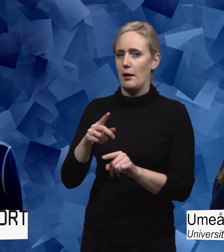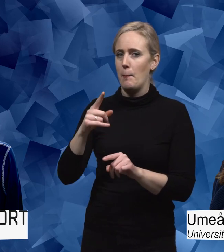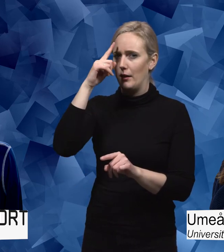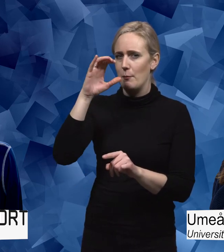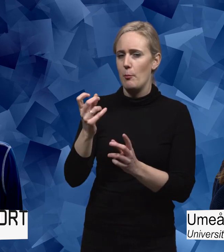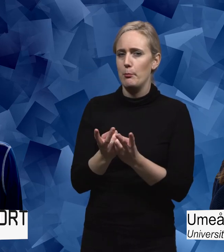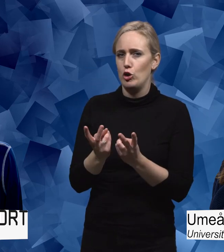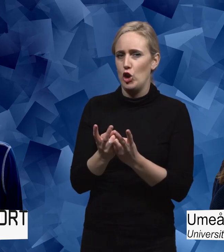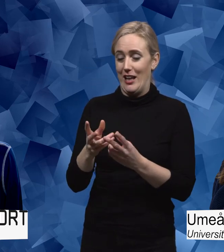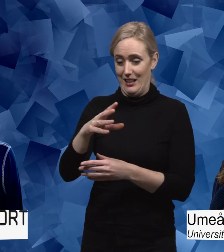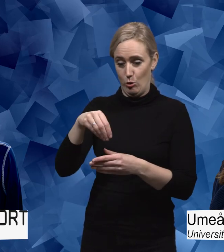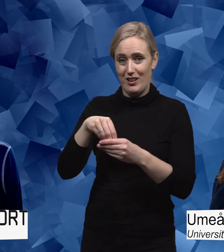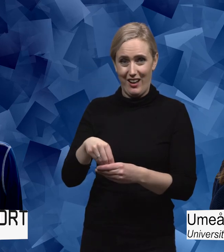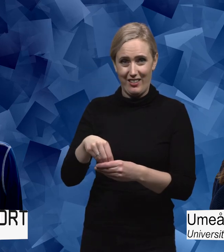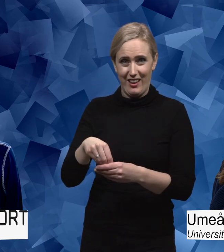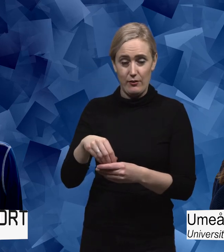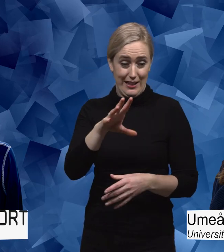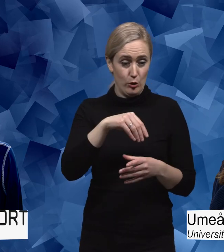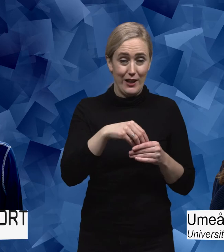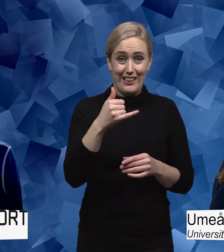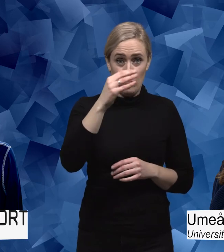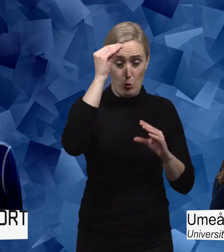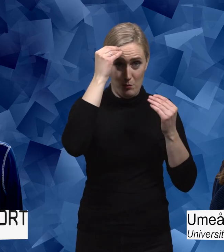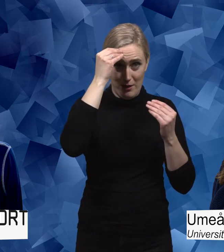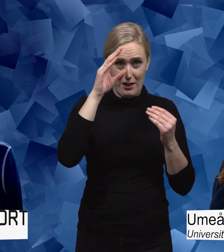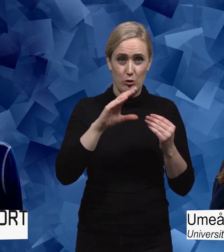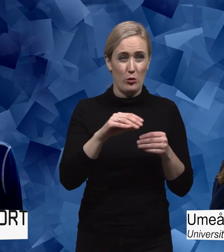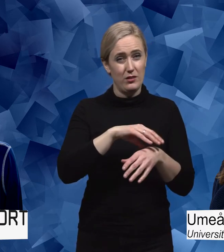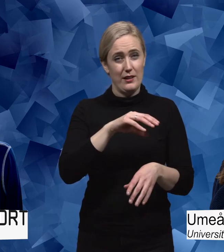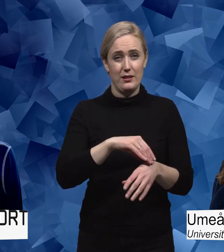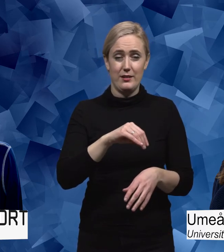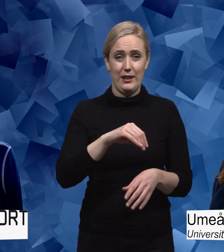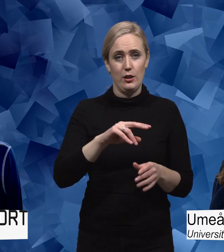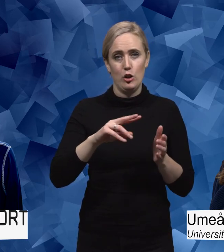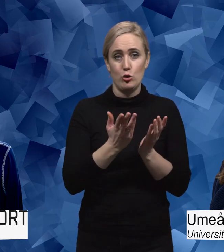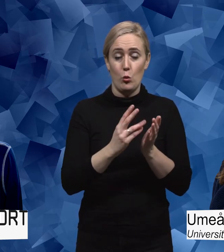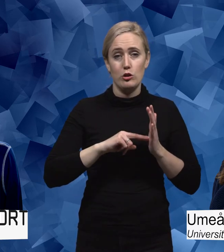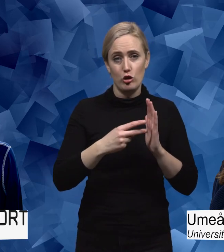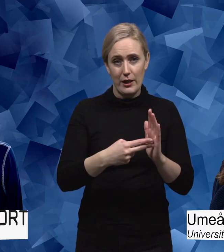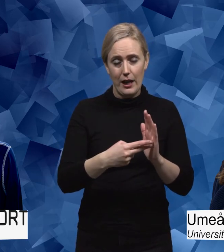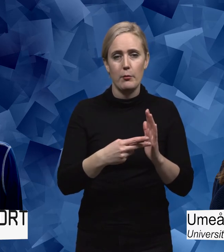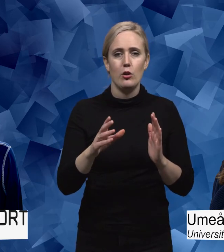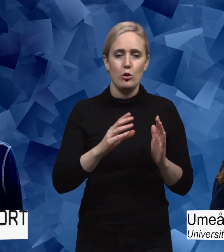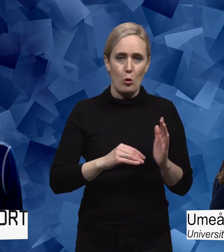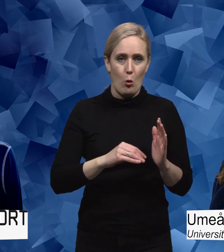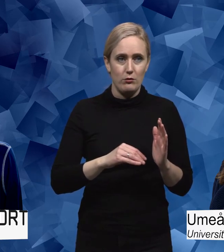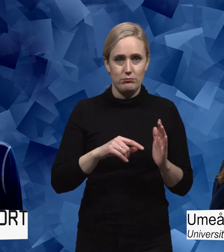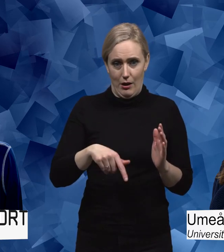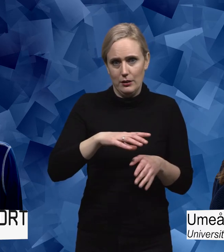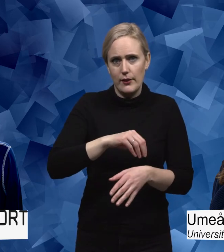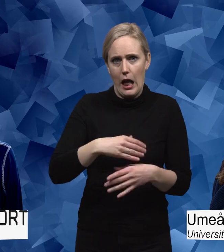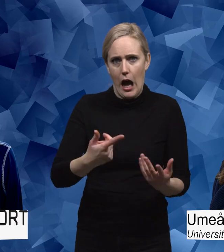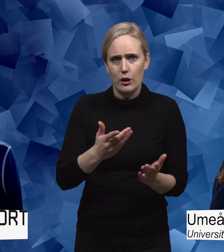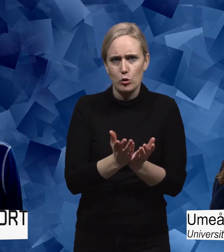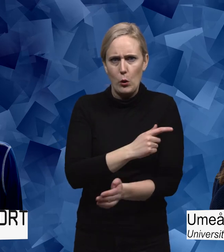begreppet inkluderande. Därför att inkludering i ett utbildningssammanhang, om vi ser som ett svenskt skolsystem, där i Sverige